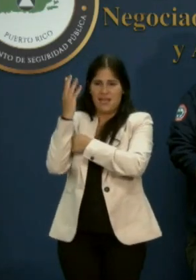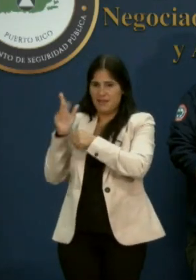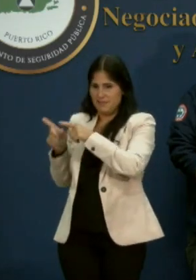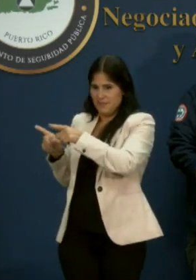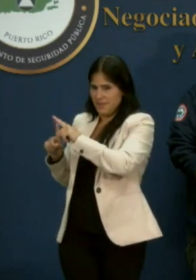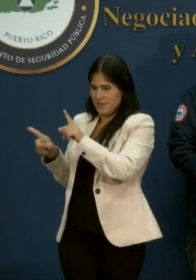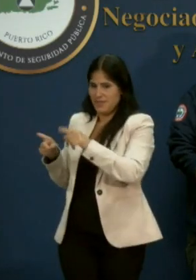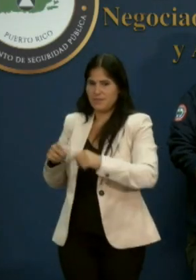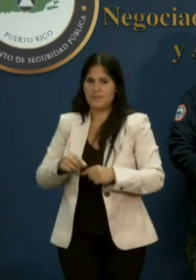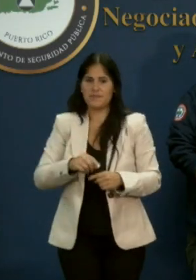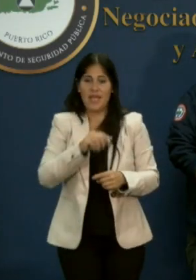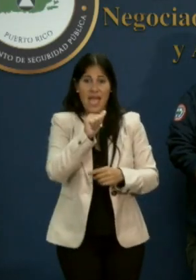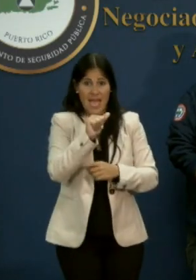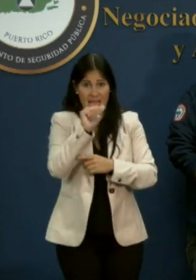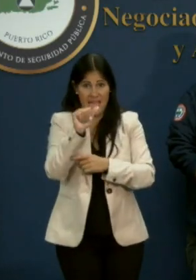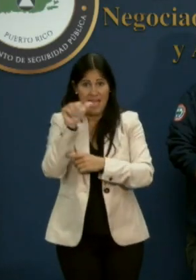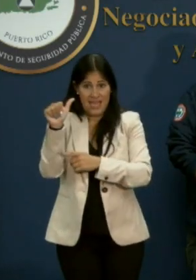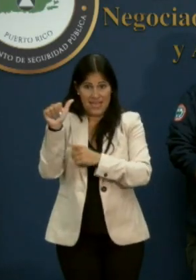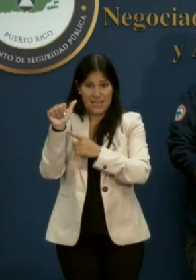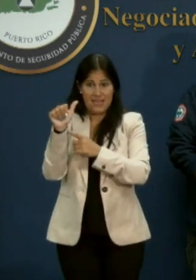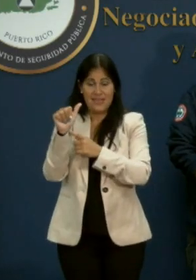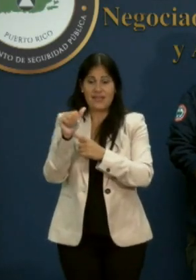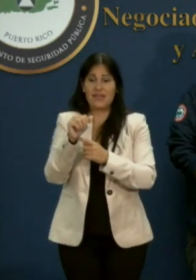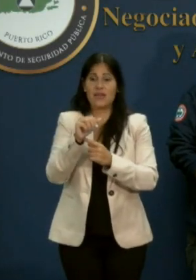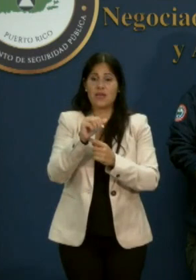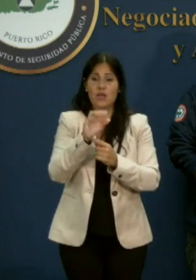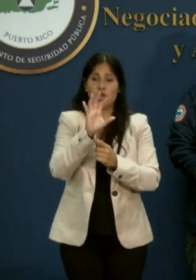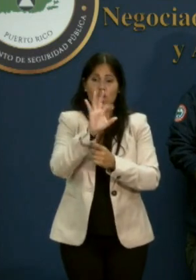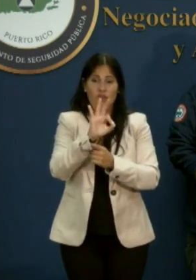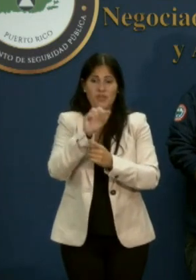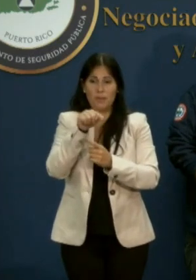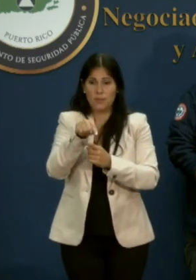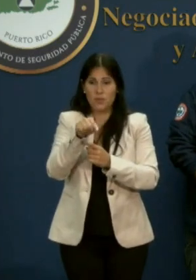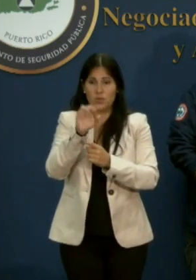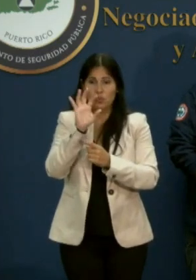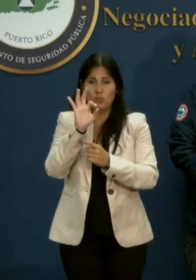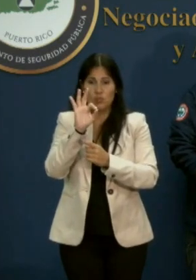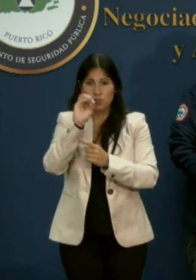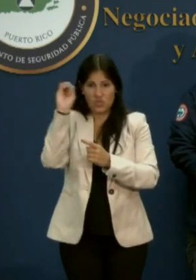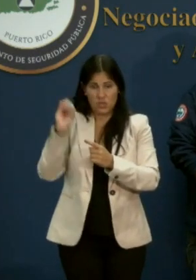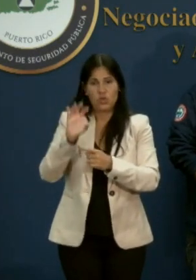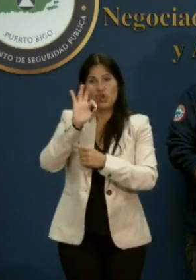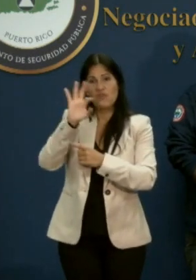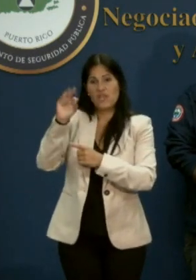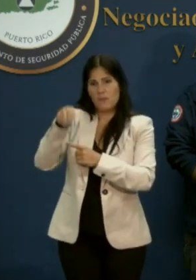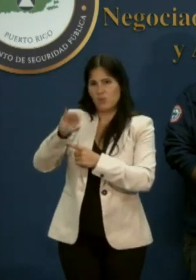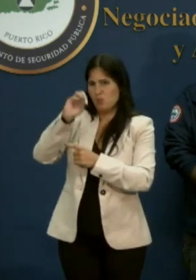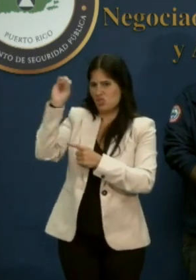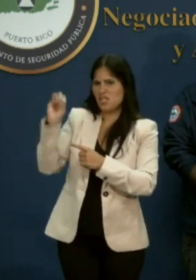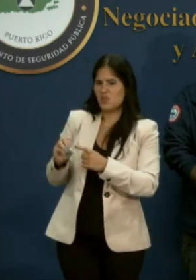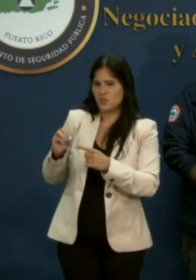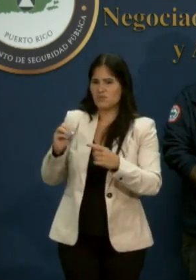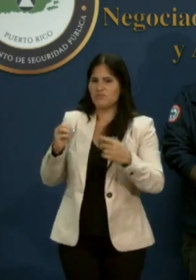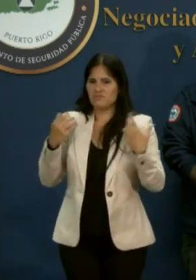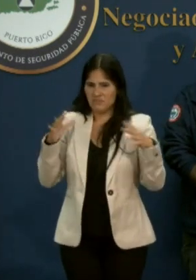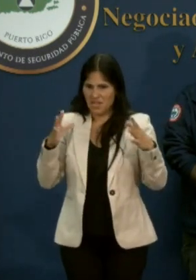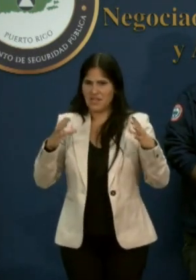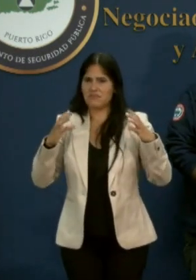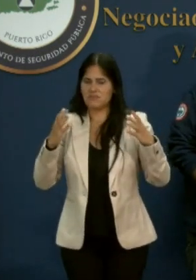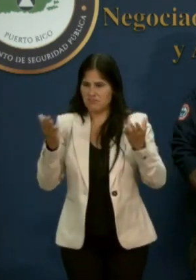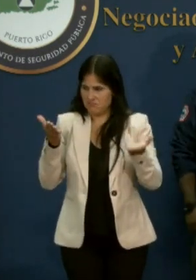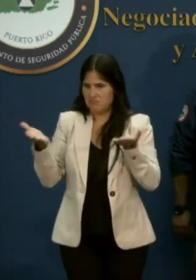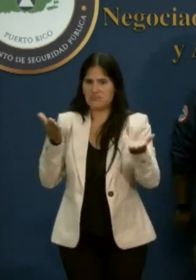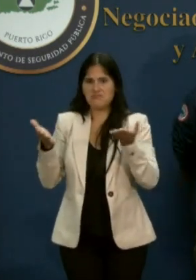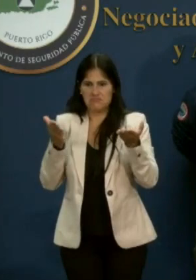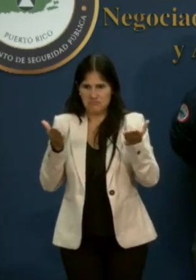Acueductos, reporta que el 99.9% de sus clientes tiene servicio. Ahora, con mucho gusto,